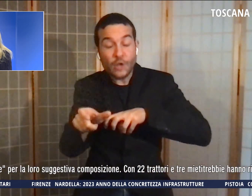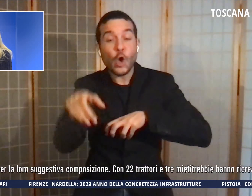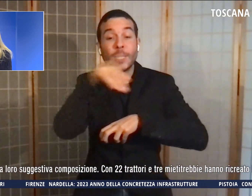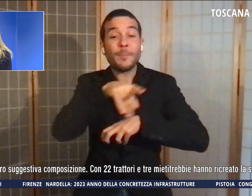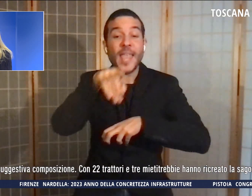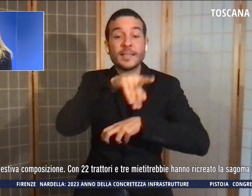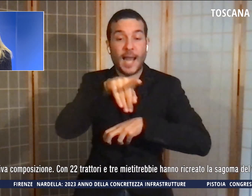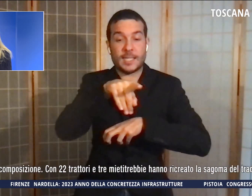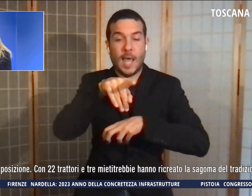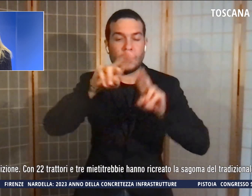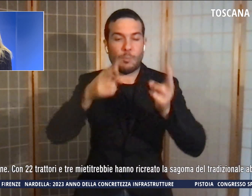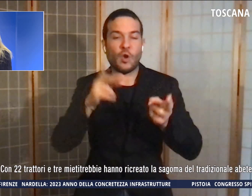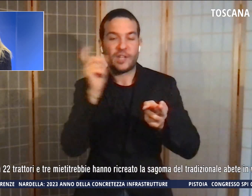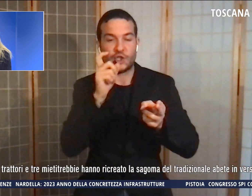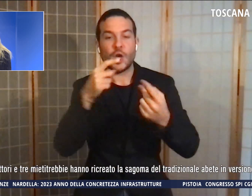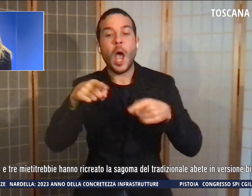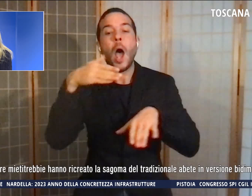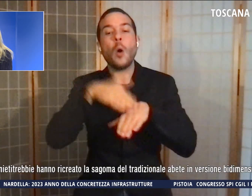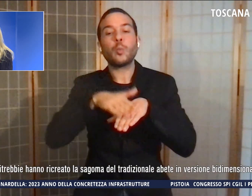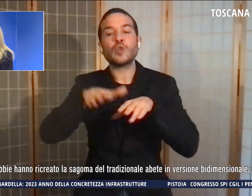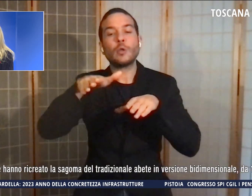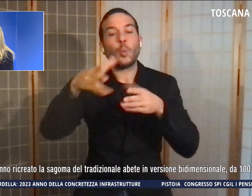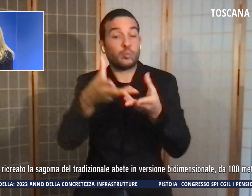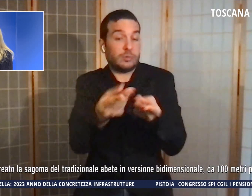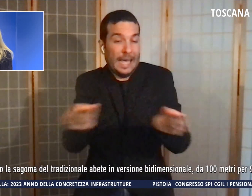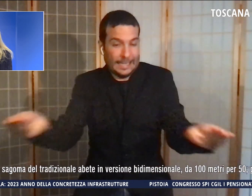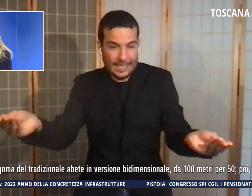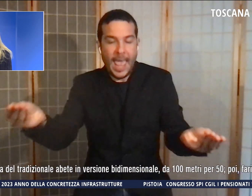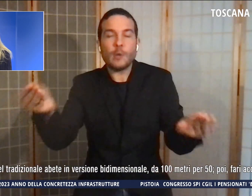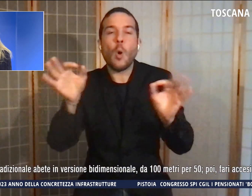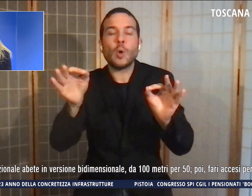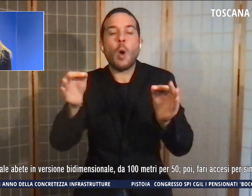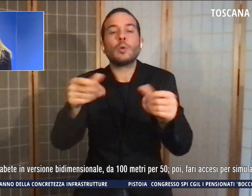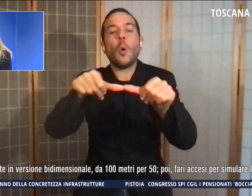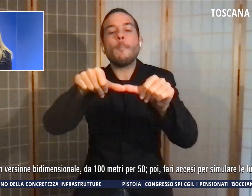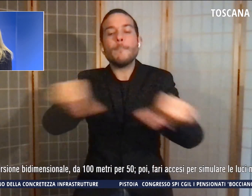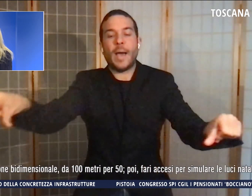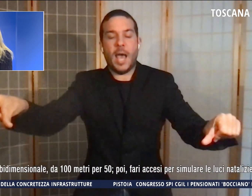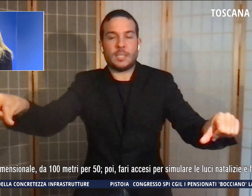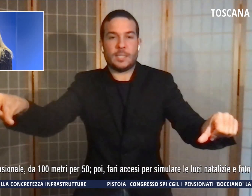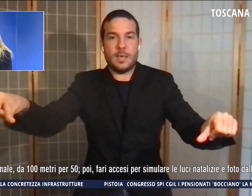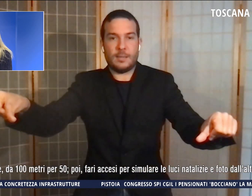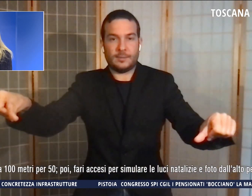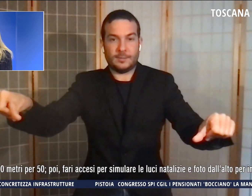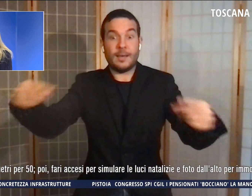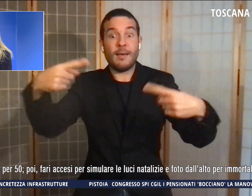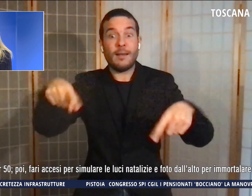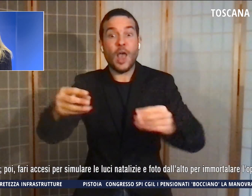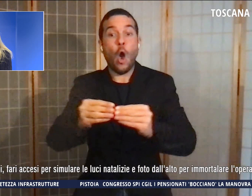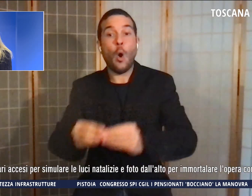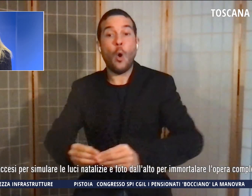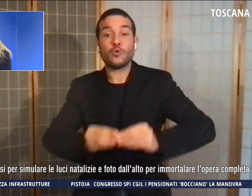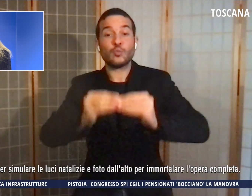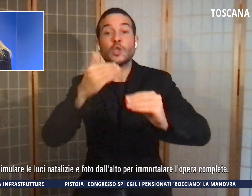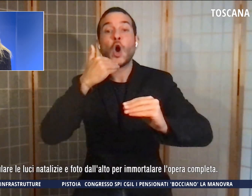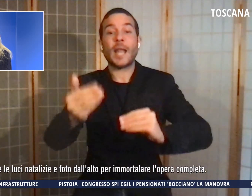terreno in via Tonfano come base per la loro suggestiva composizione. Con 22 trattori